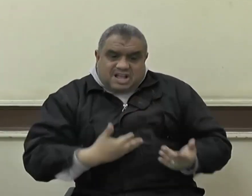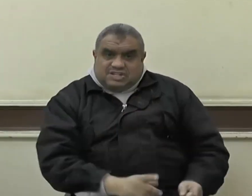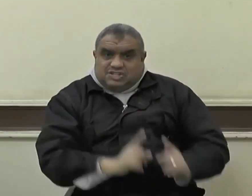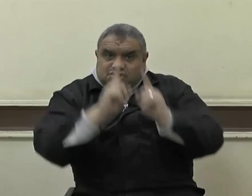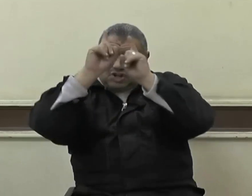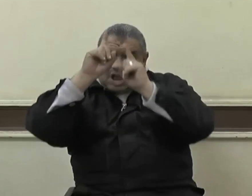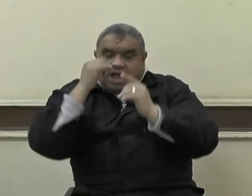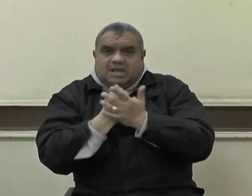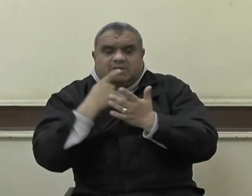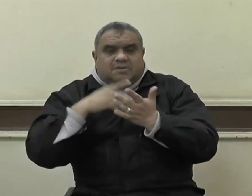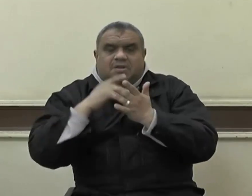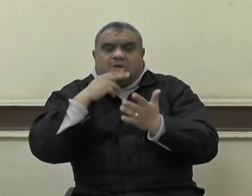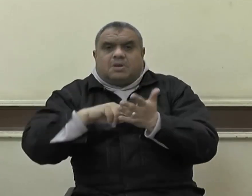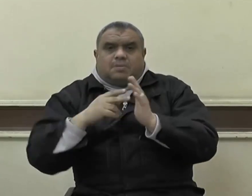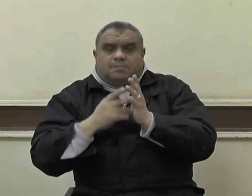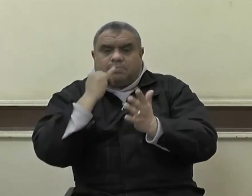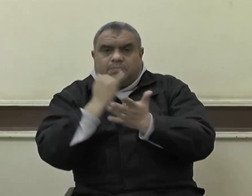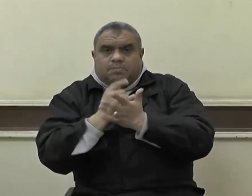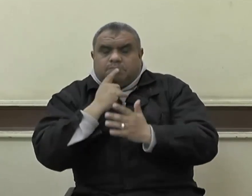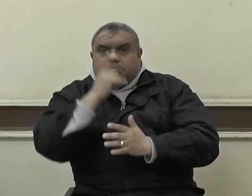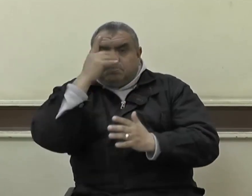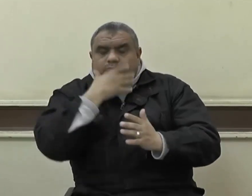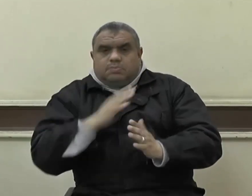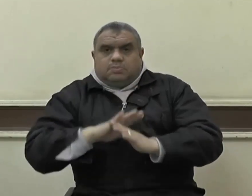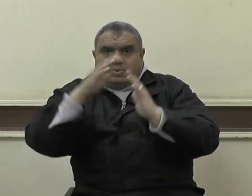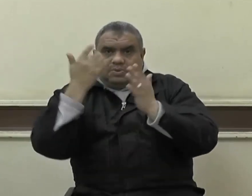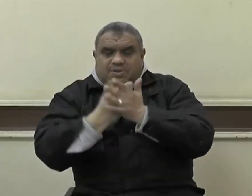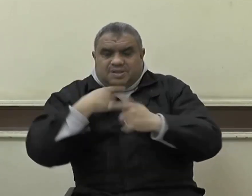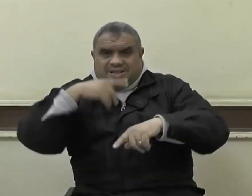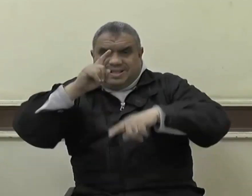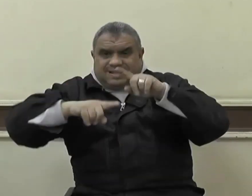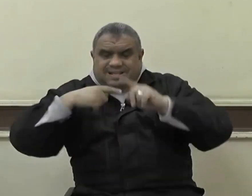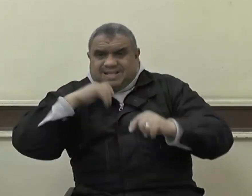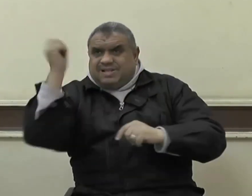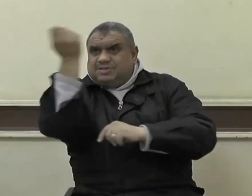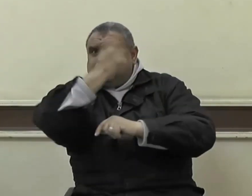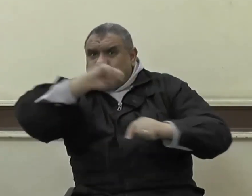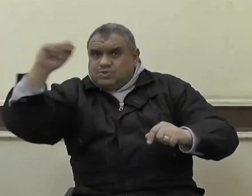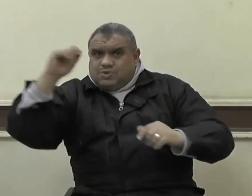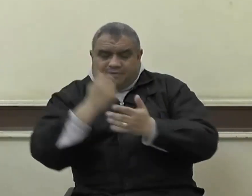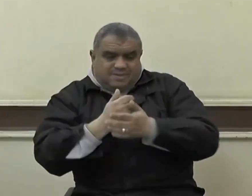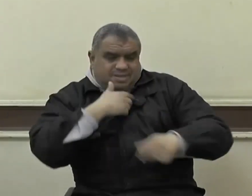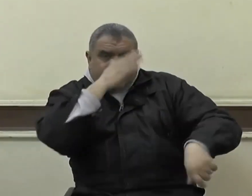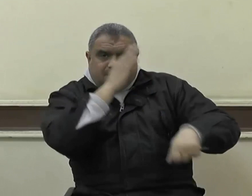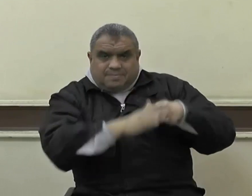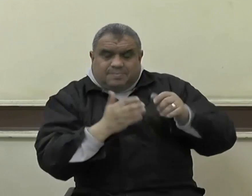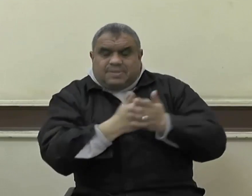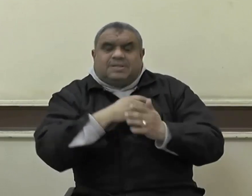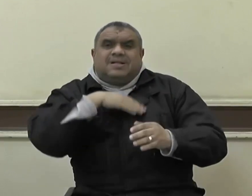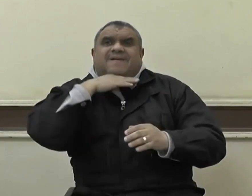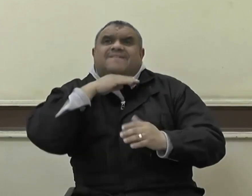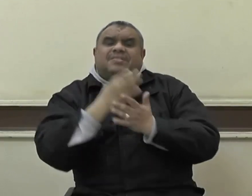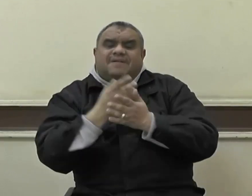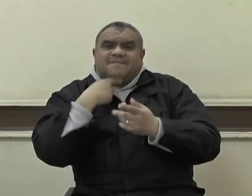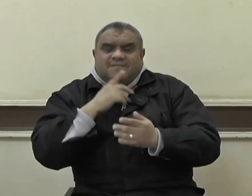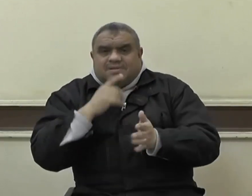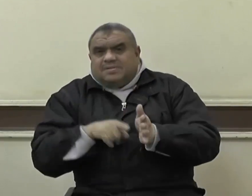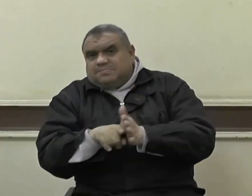ببارقة السيوف على رأسه فتنة ولما سأل النبي صلى الله عليه